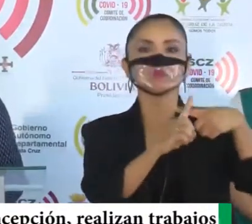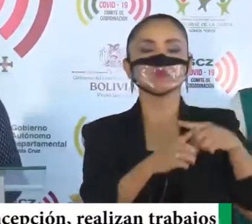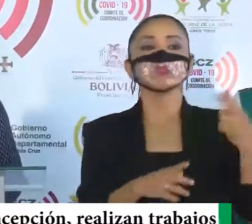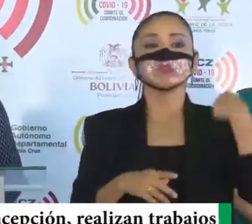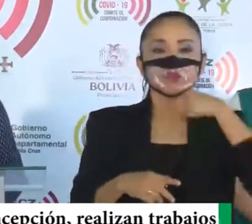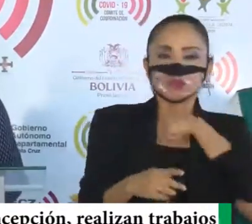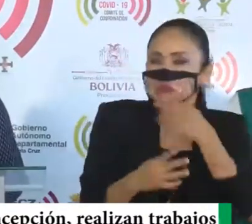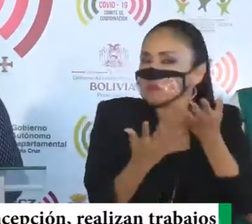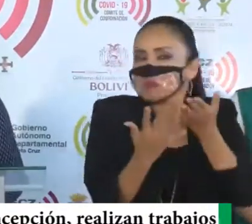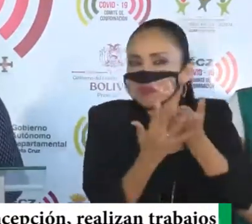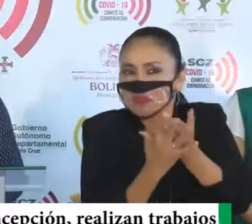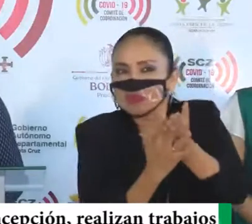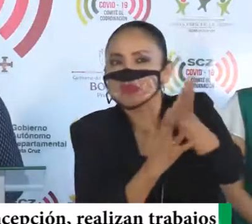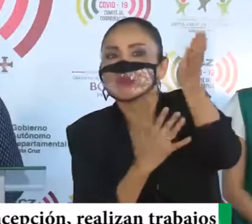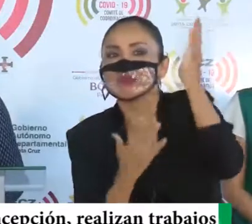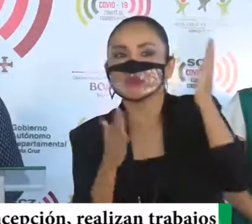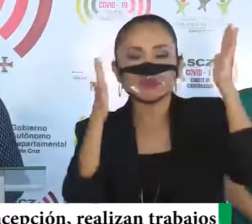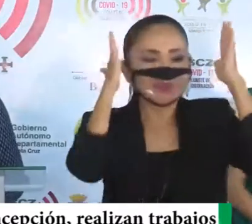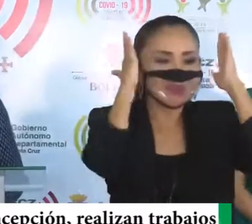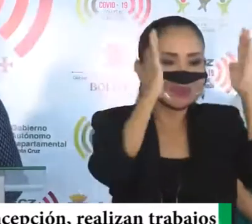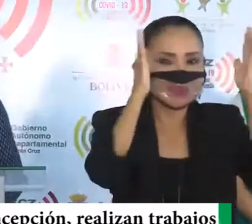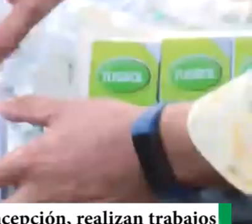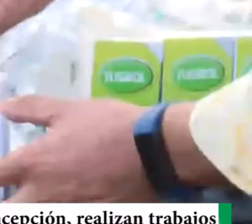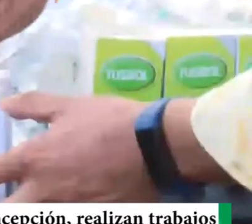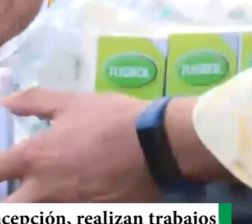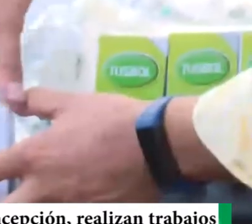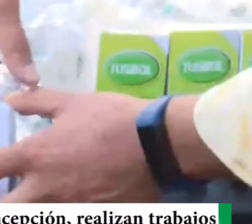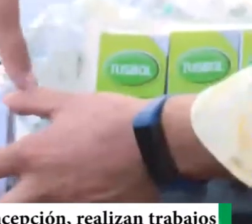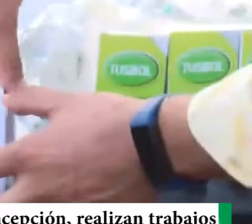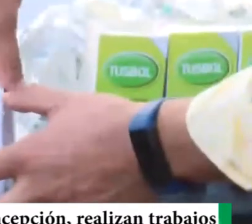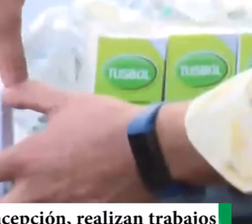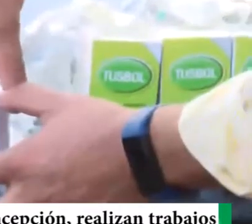través, de la atención primaria,